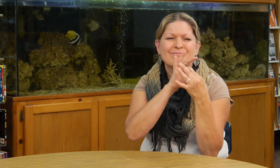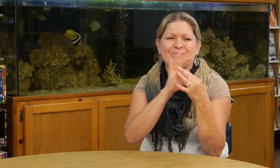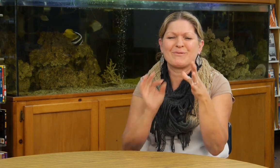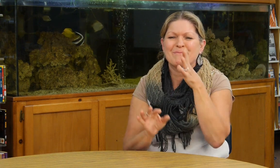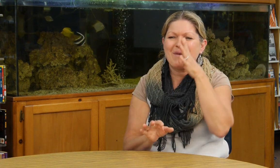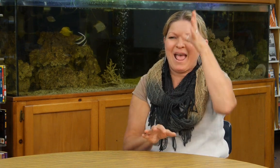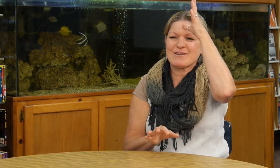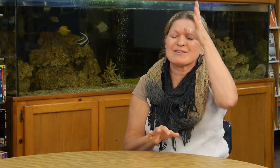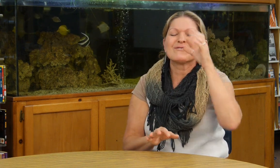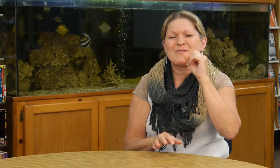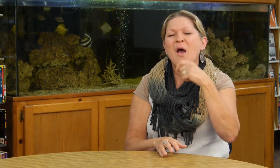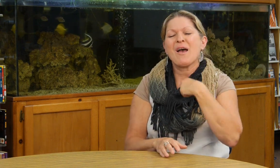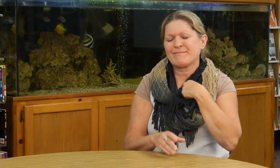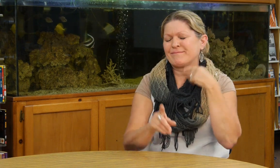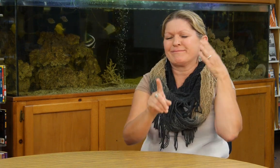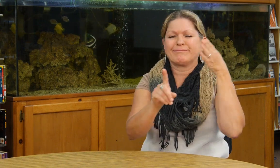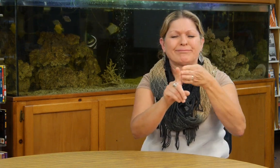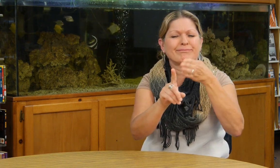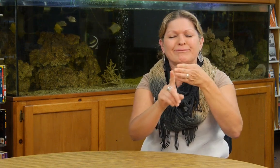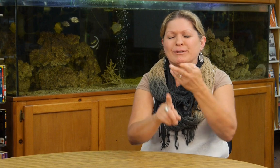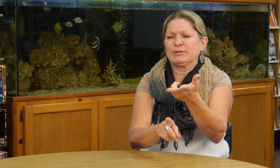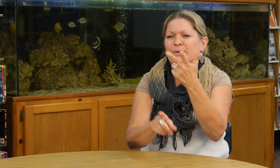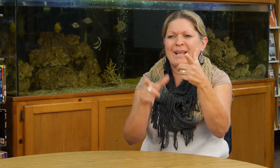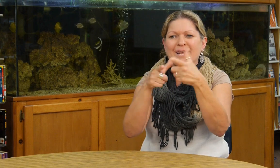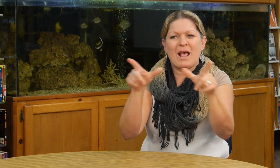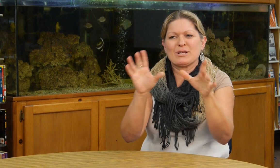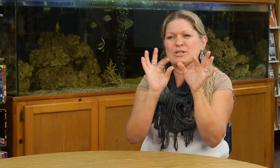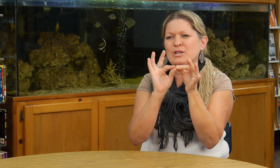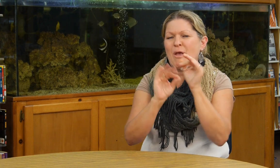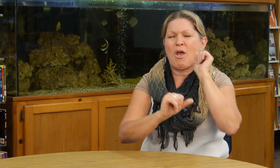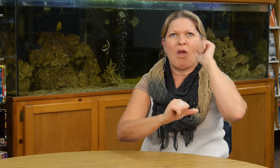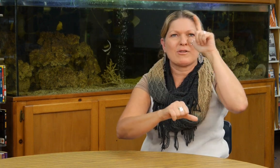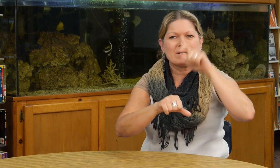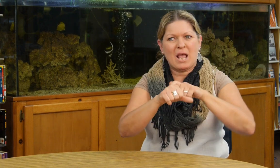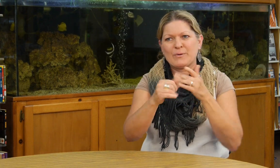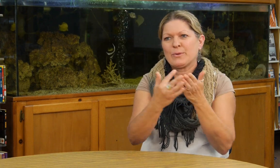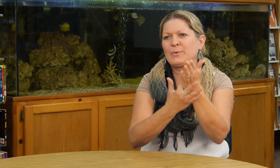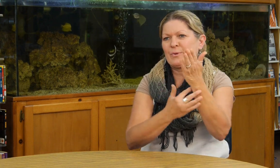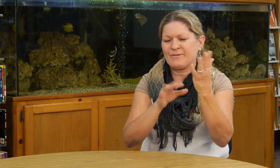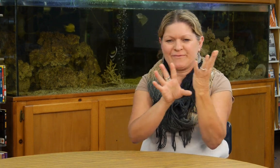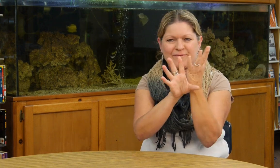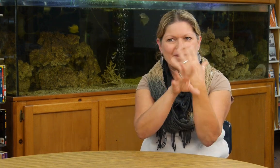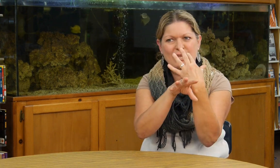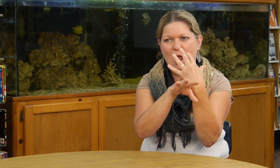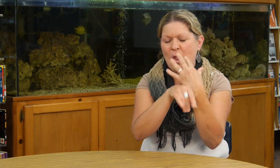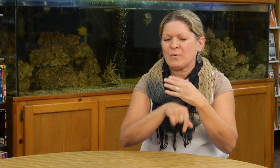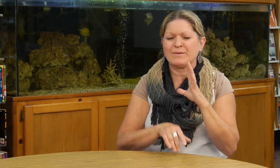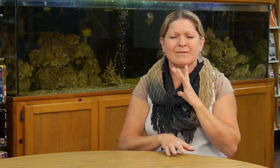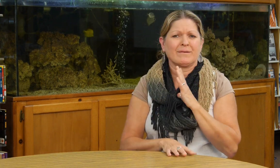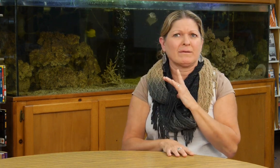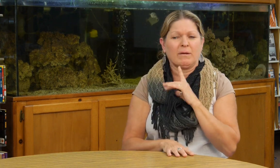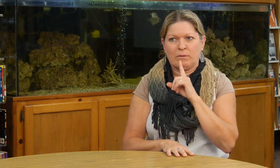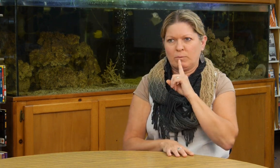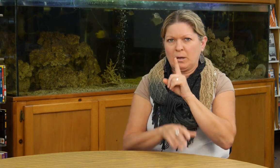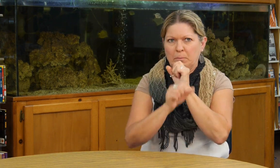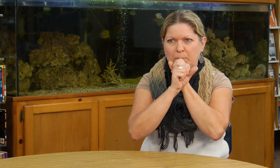me gusta tener una buena relación con los padres, hablar directamente con ellos. Y utilizando un intérprete trilingüe es la mejor manera.